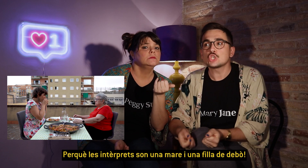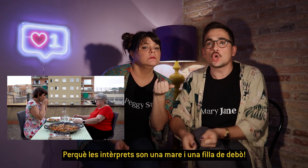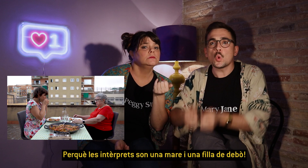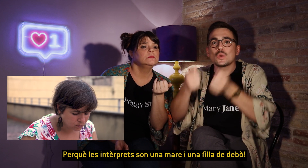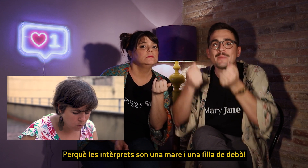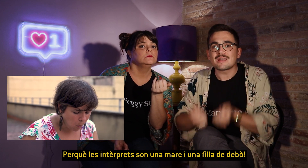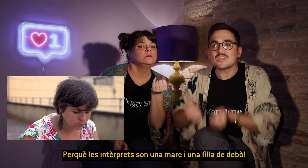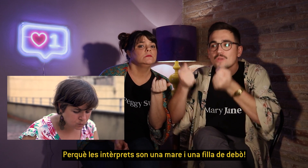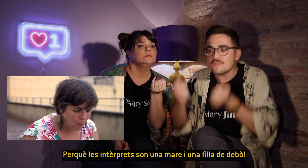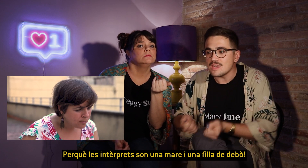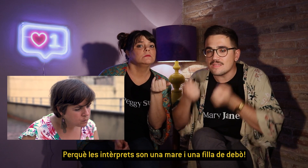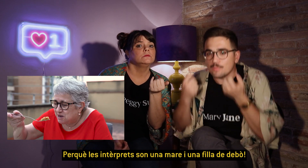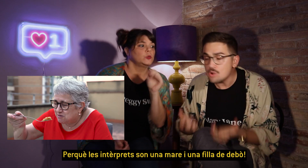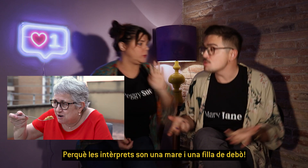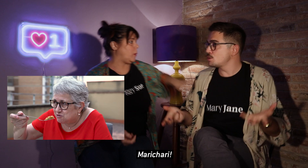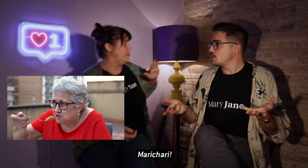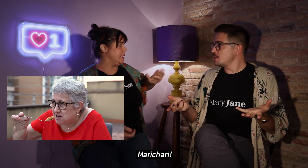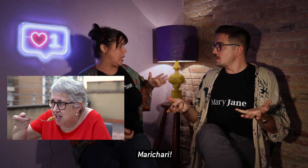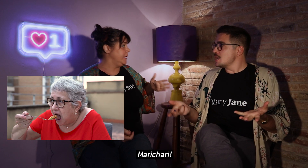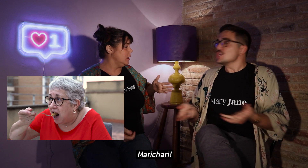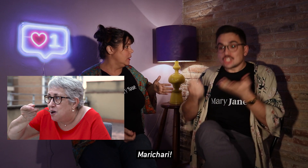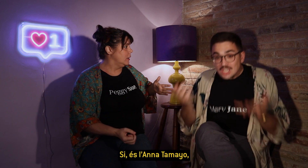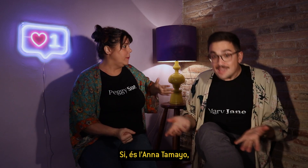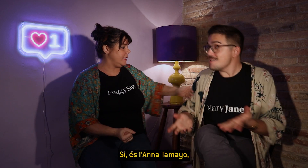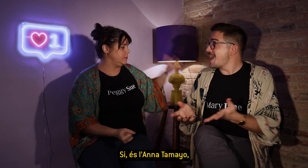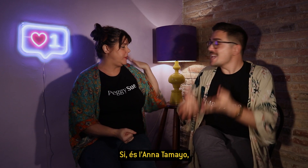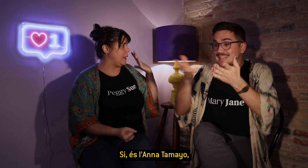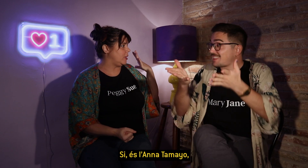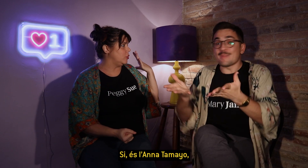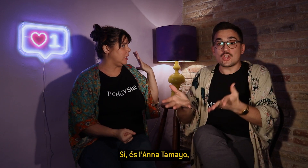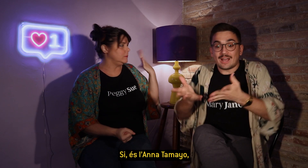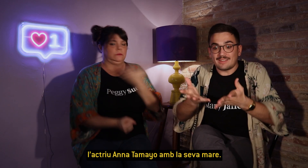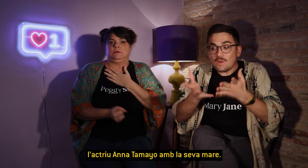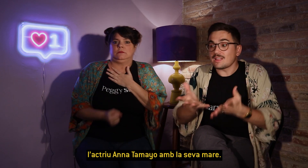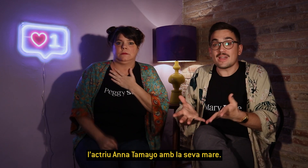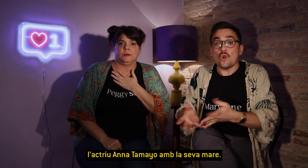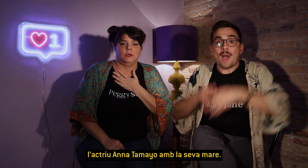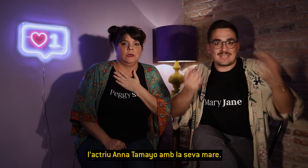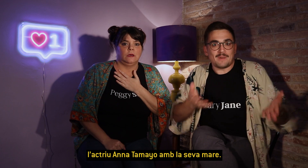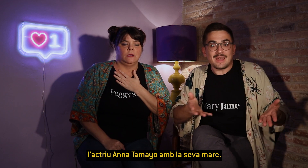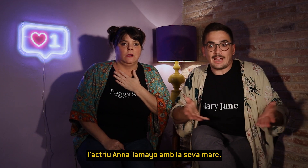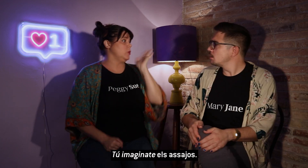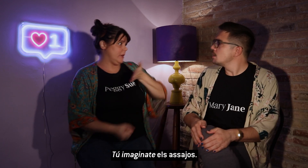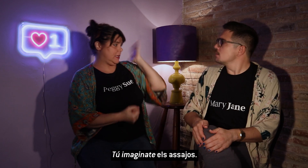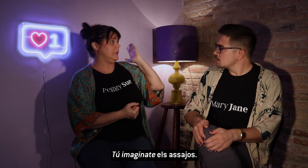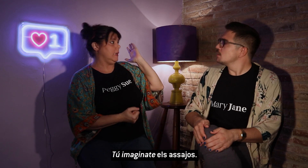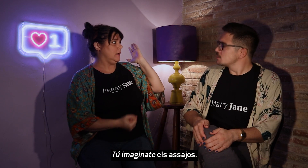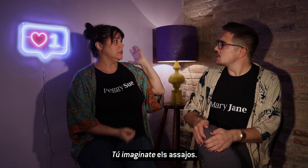són una mare i una filla de debò. Meritxari? Sí. Sí. És Anata Mayo, l'actriu Anata Mayo amb la seva mare. T'ho imagina't els